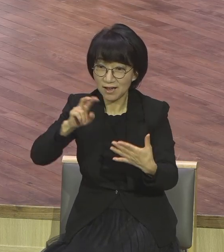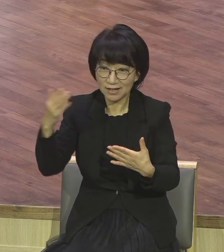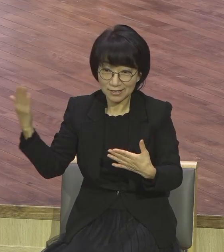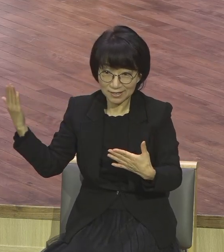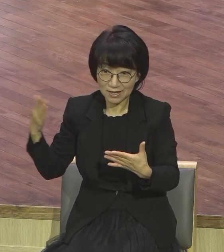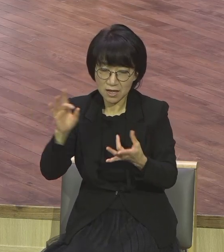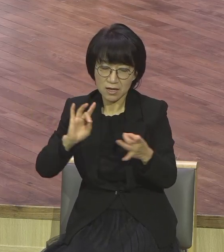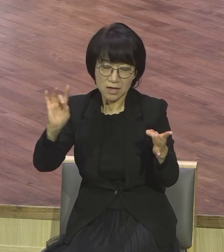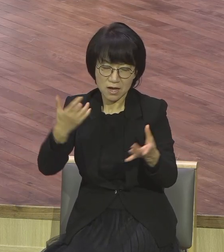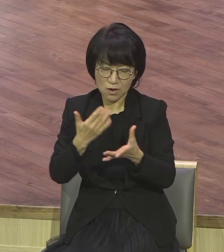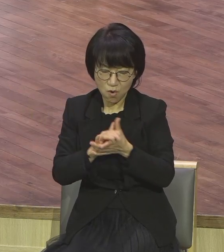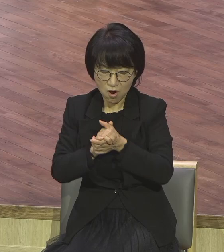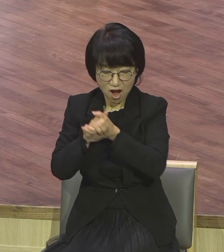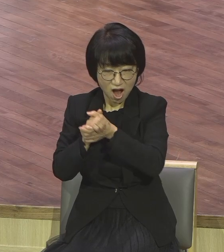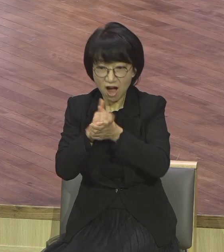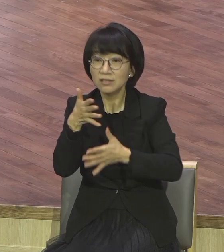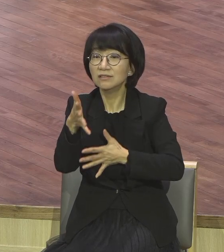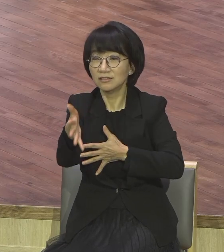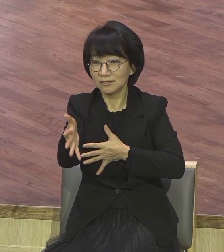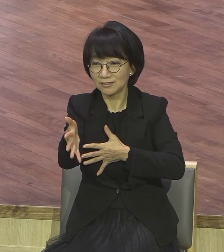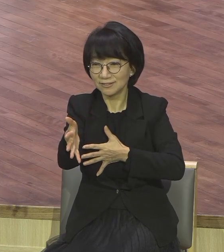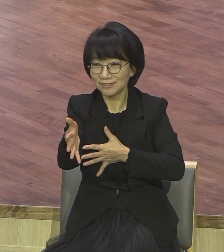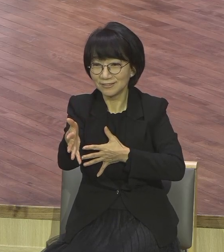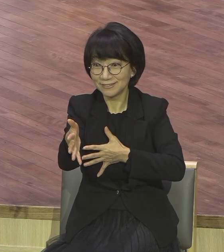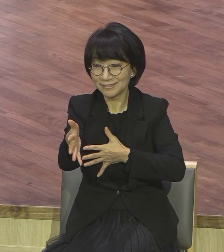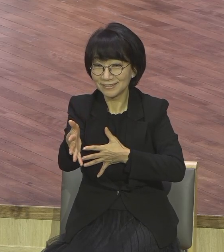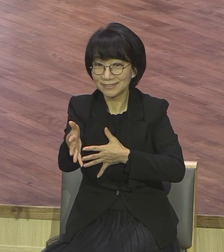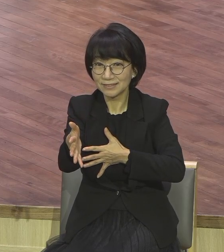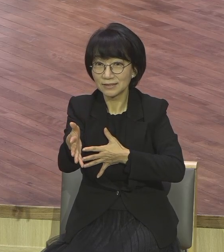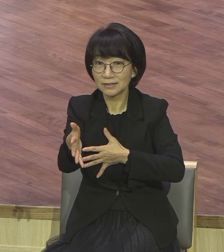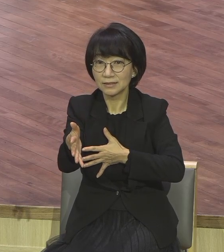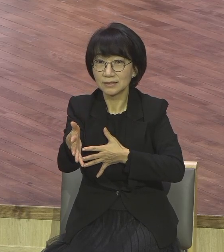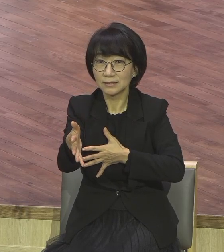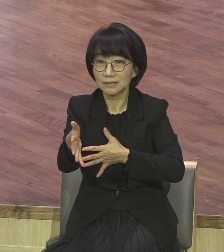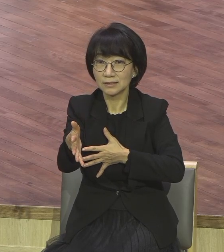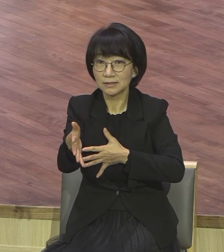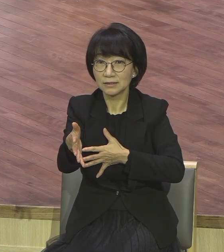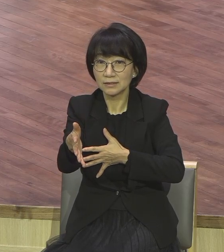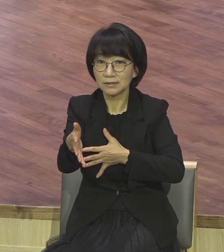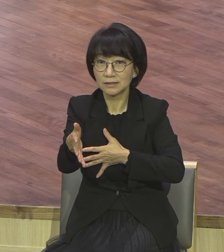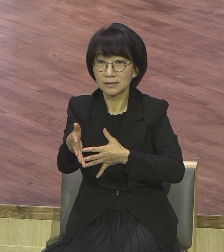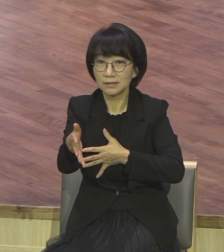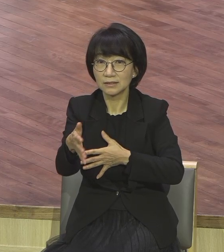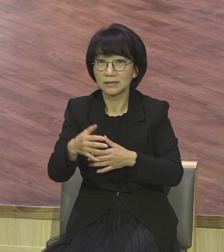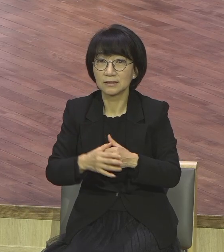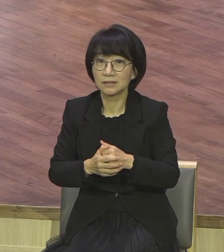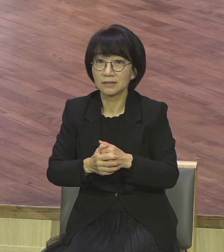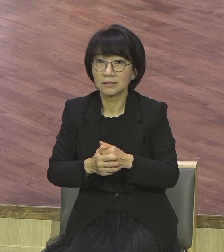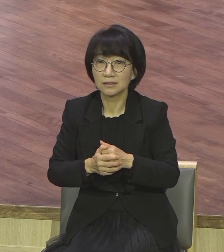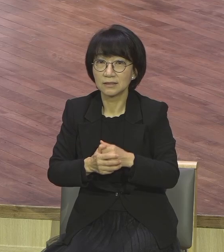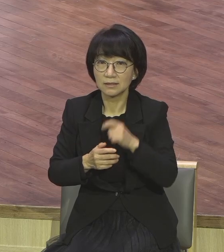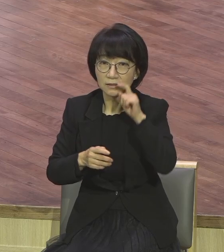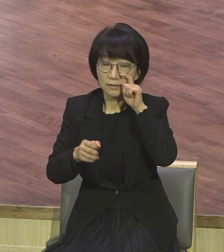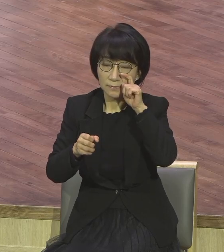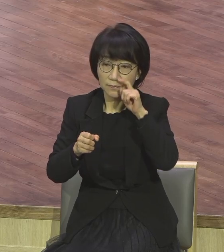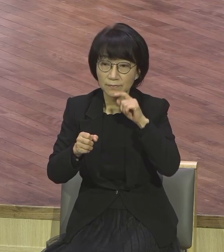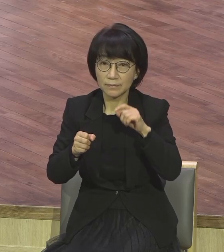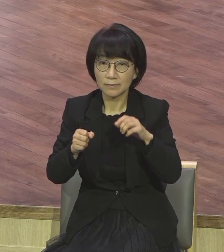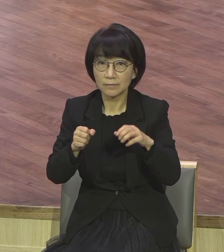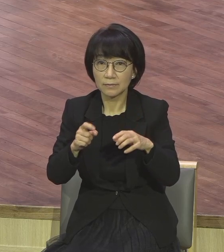성악가로서 이 길거리에서 이걸 노래를 불러가지고 기네스북에 올랐단 말